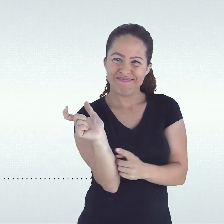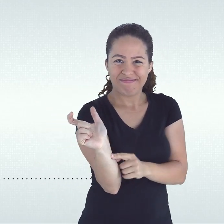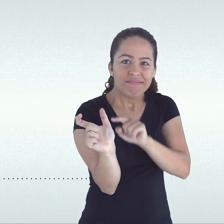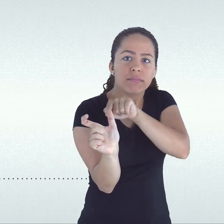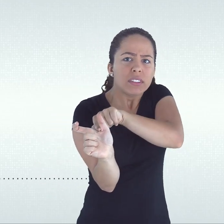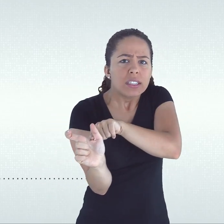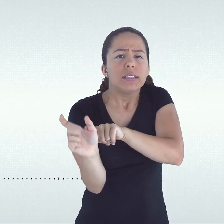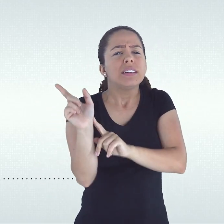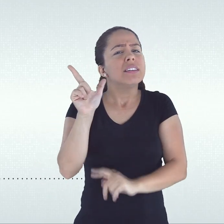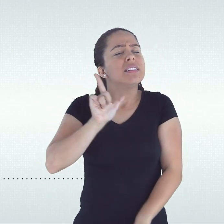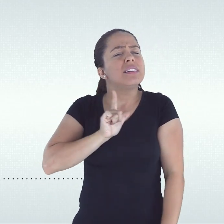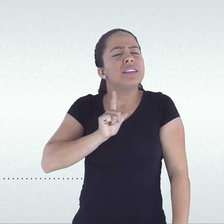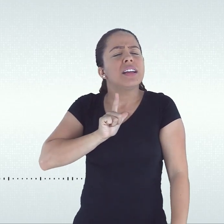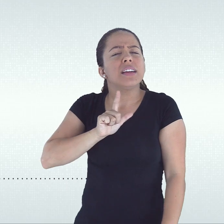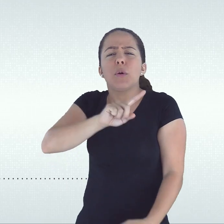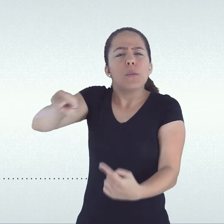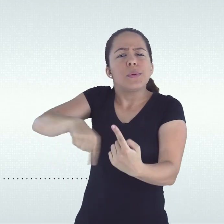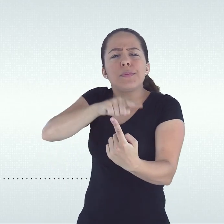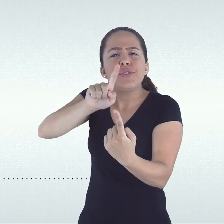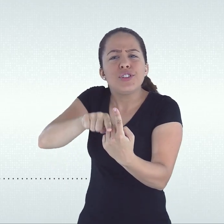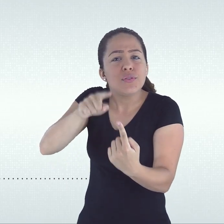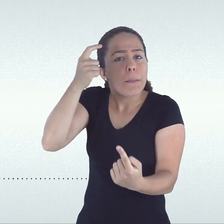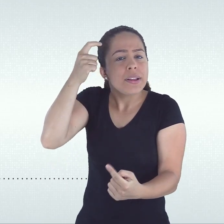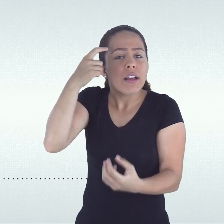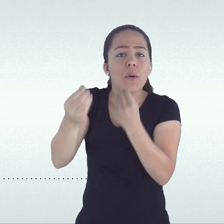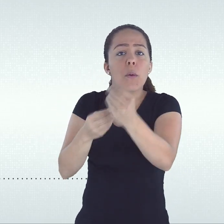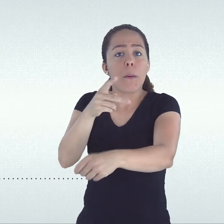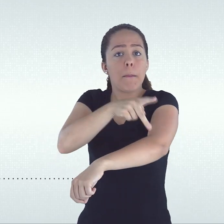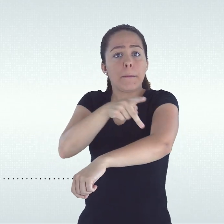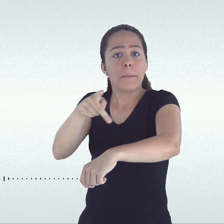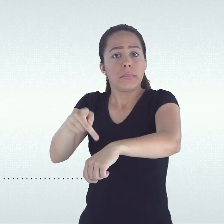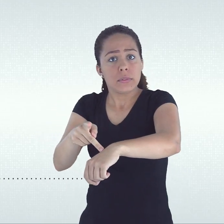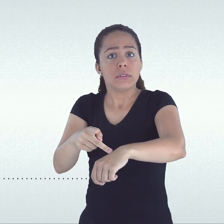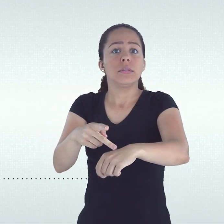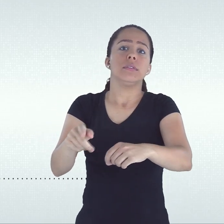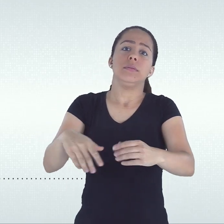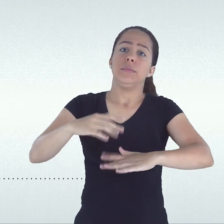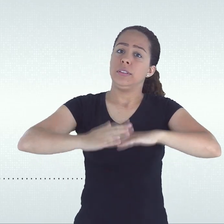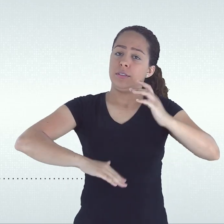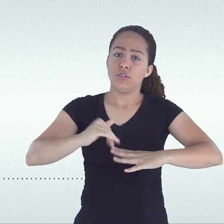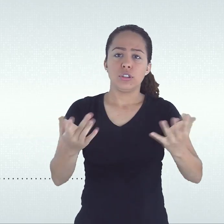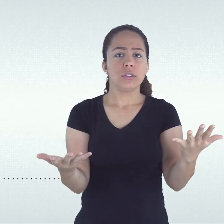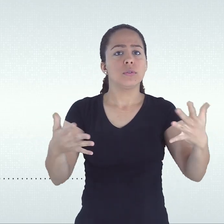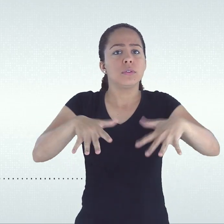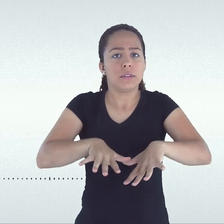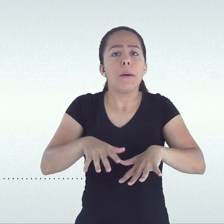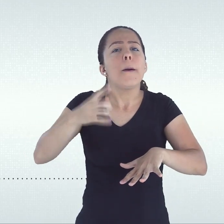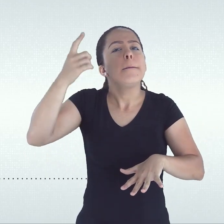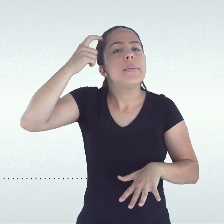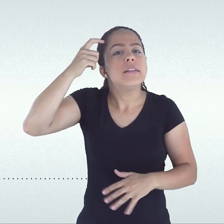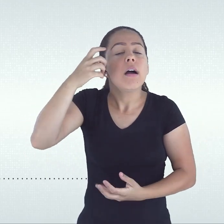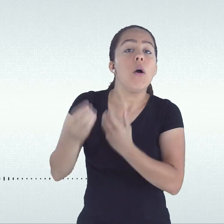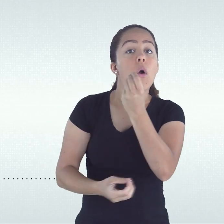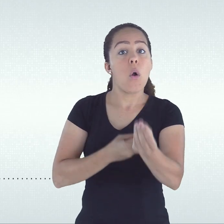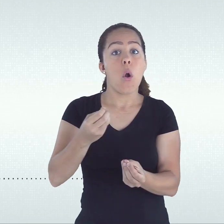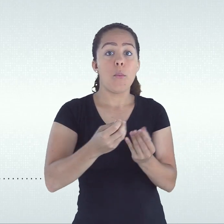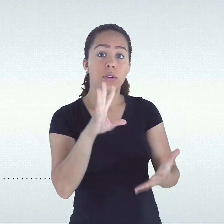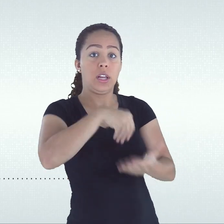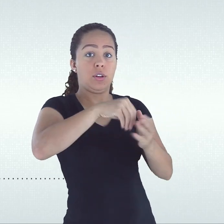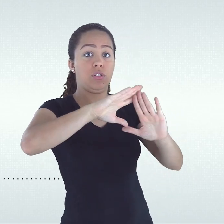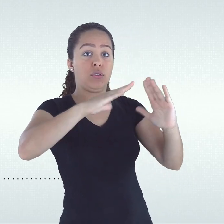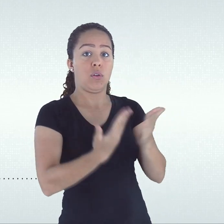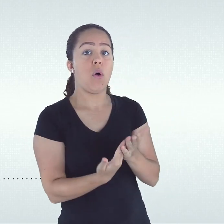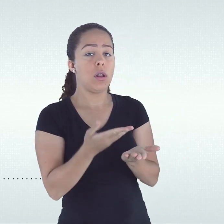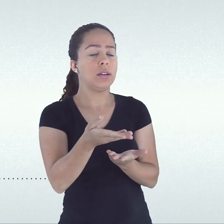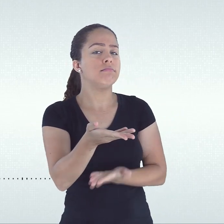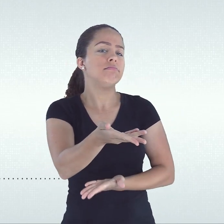mediador entre o estudante e a realidade, tem como foco principal o desenvolvimento do estudante e, por isso,